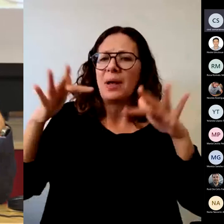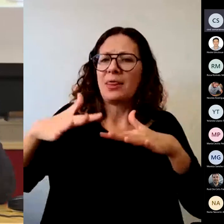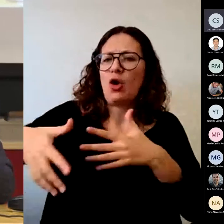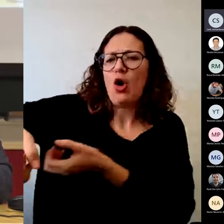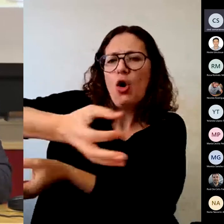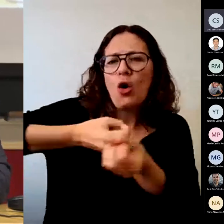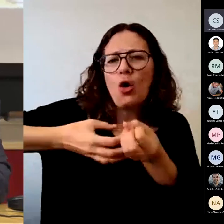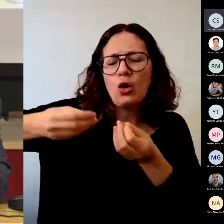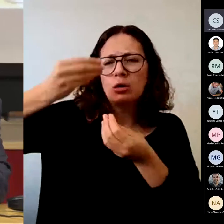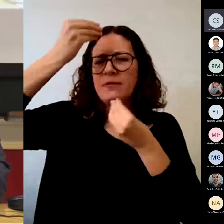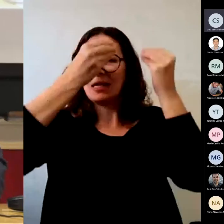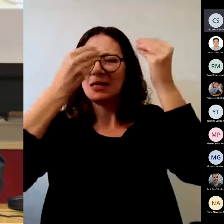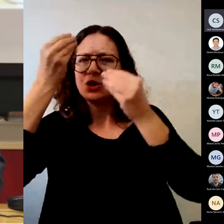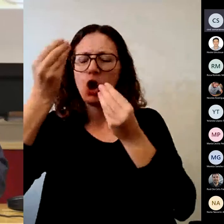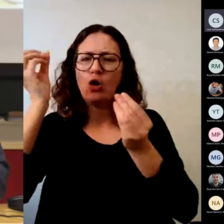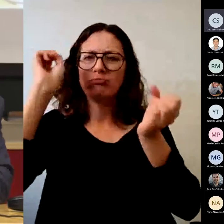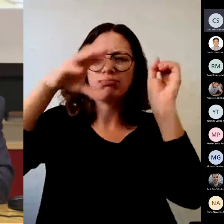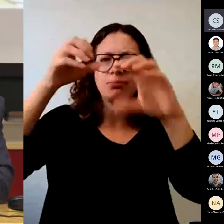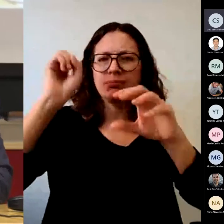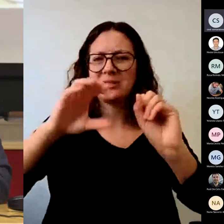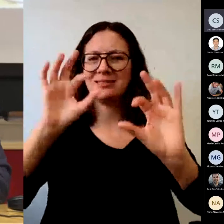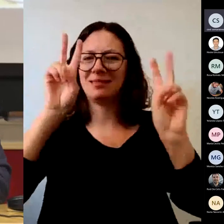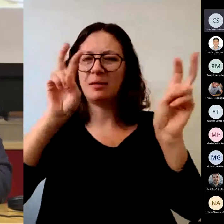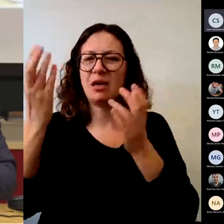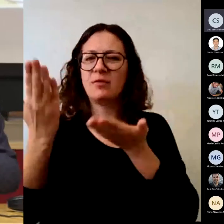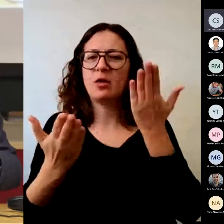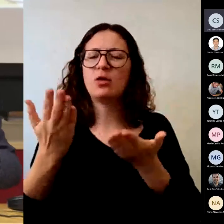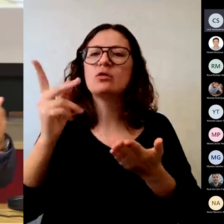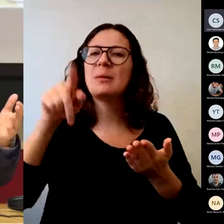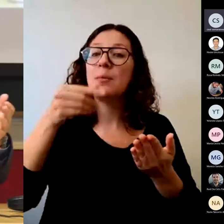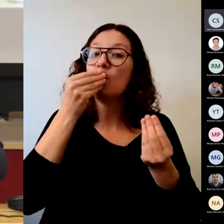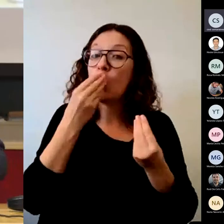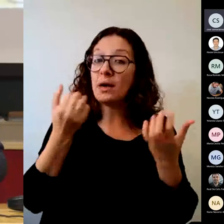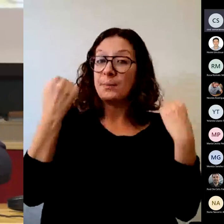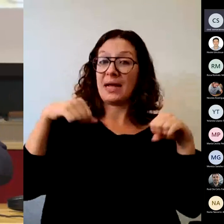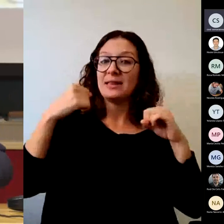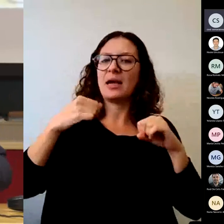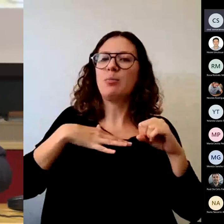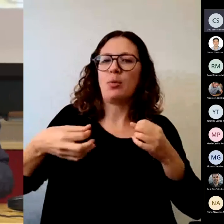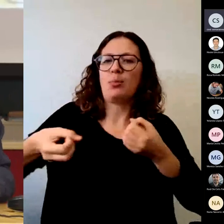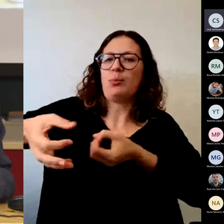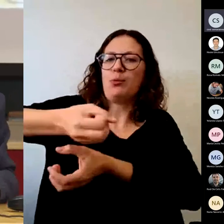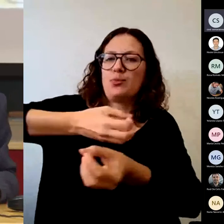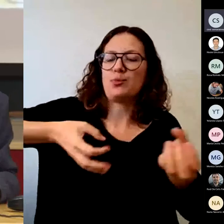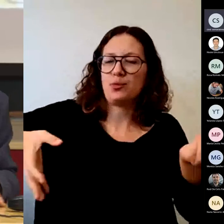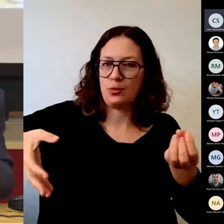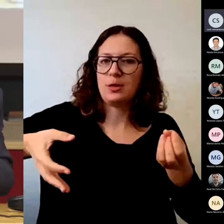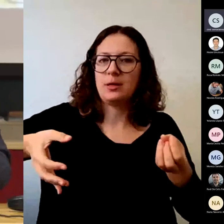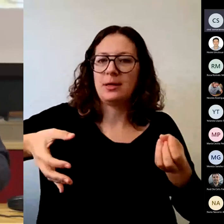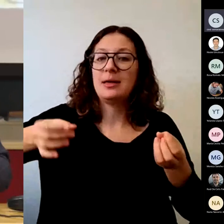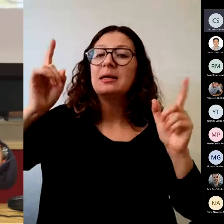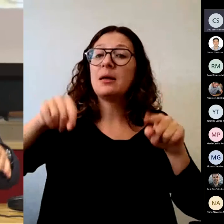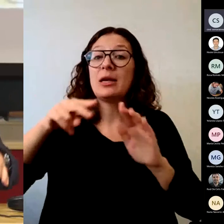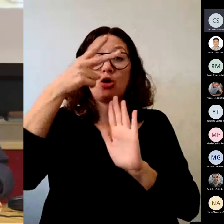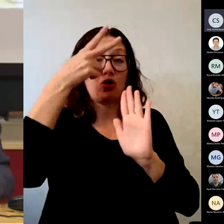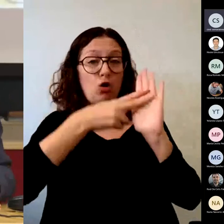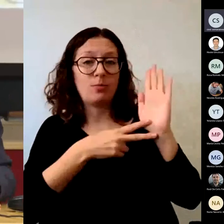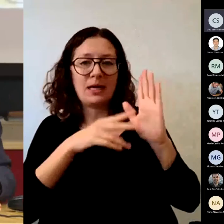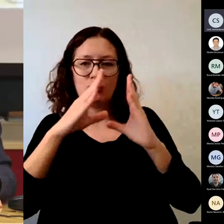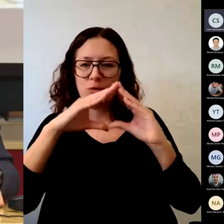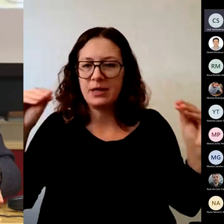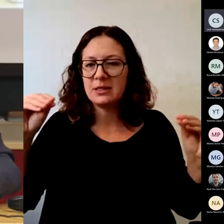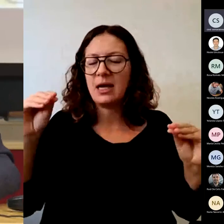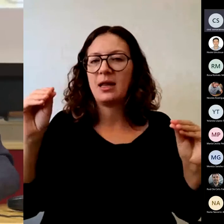intercambiar buenas prácticas de evaluación y como decía antes ayudar dentro de las normativas universitarias de la universidad o